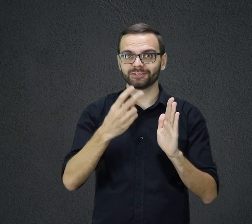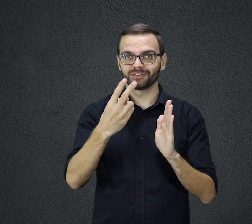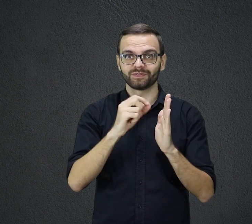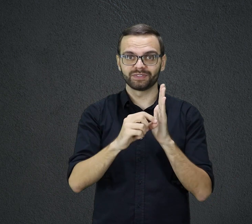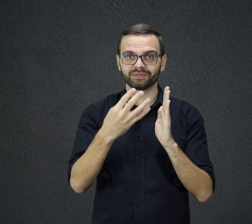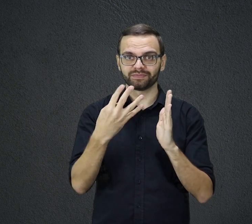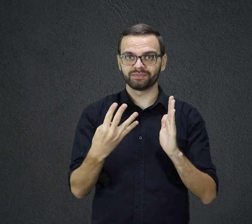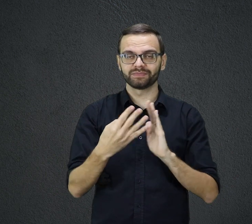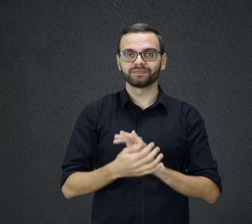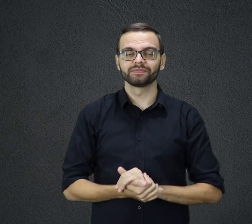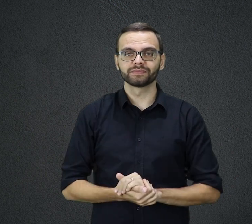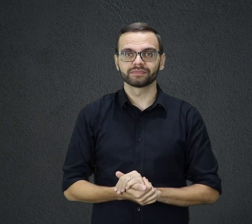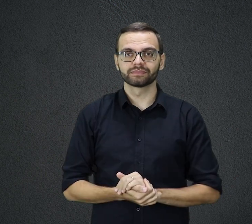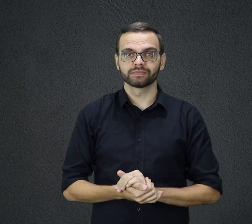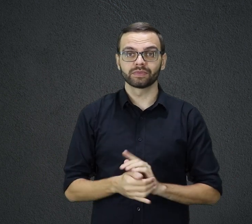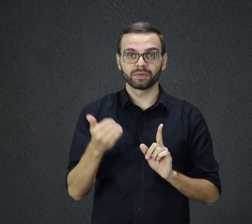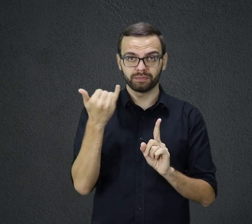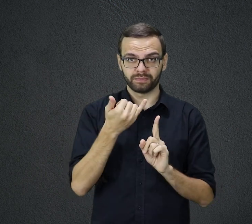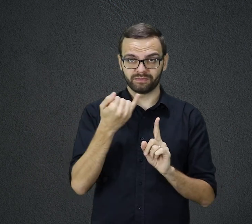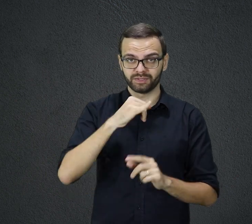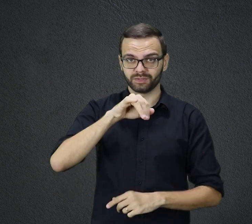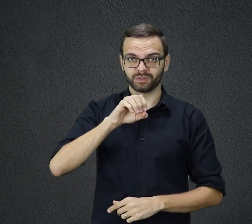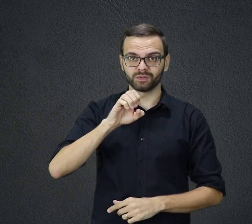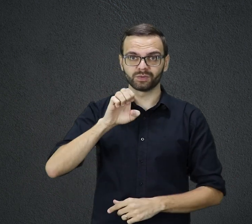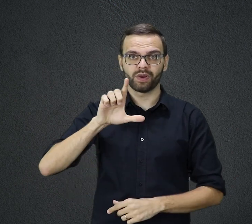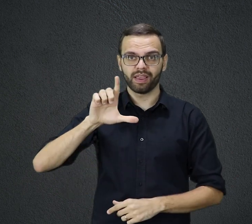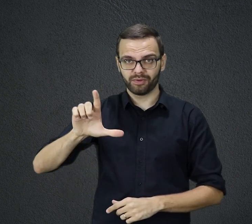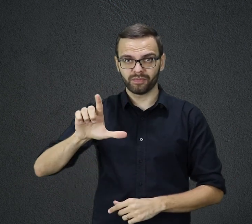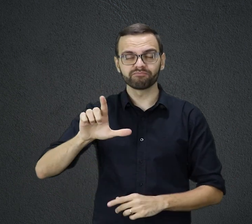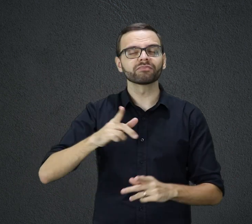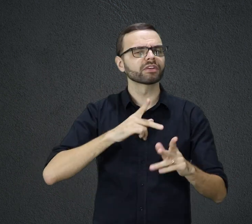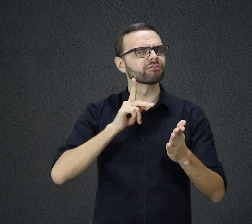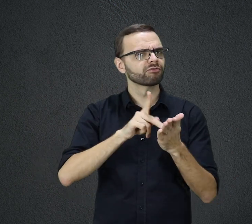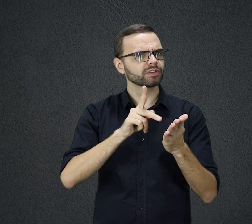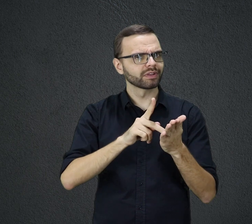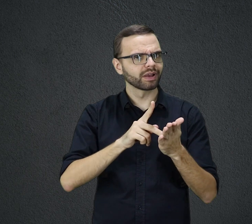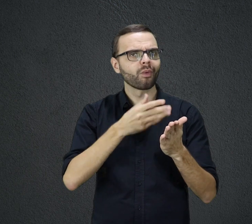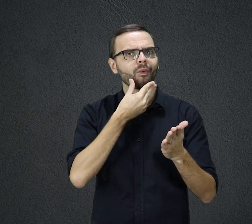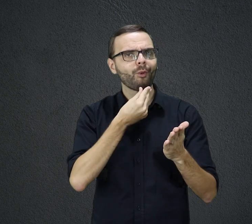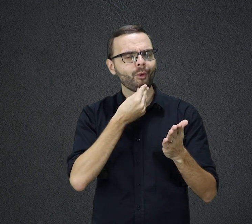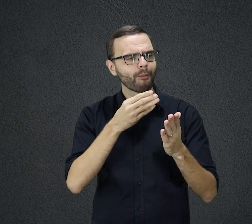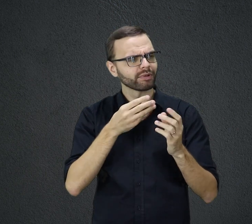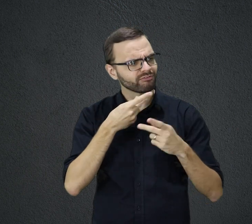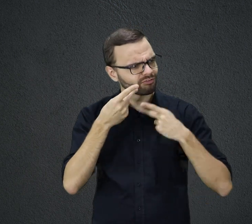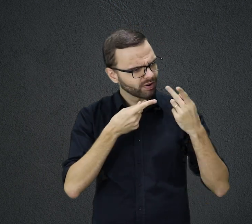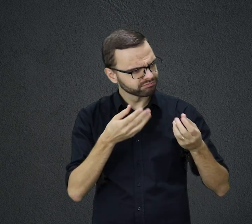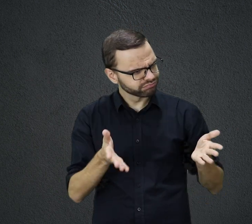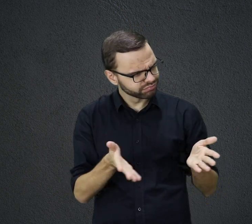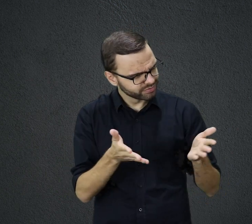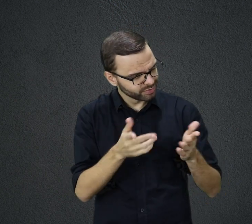O profeta Joel foi um dos mensageiros de Deus que alertou o povo de Israel para o dia do